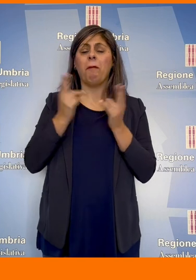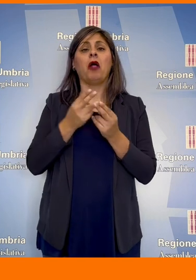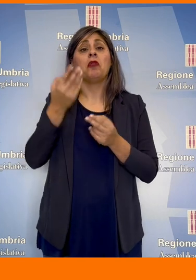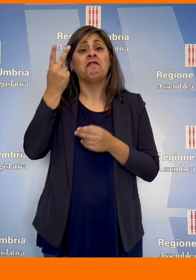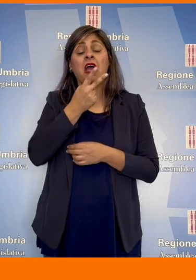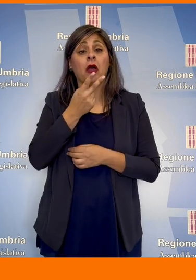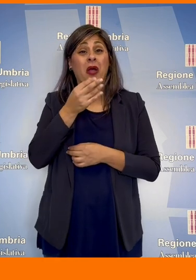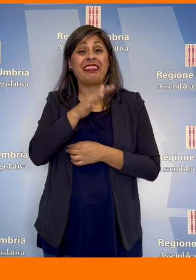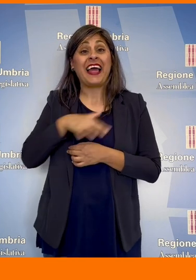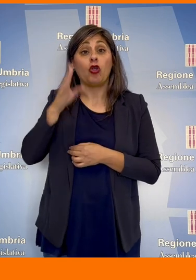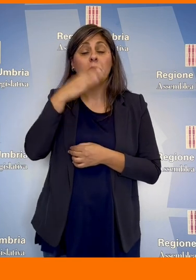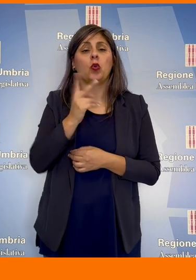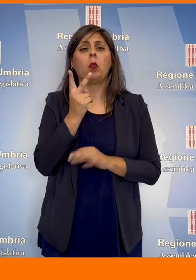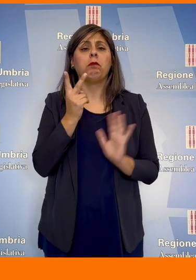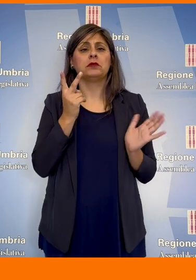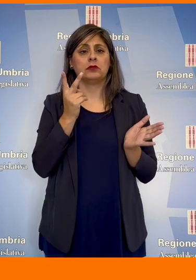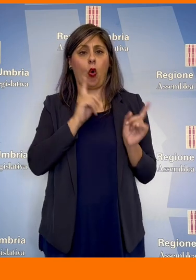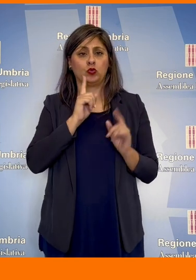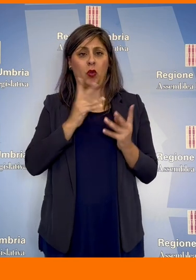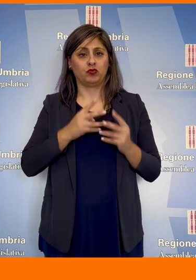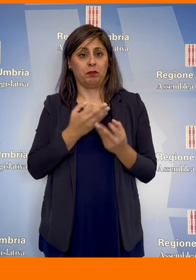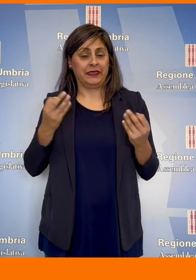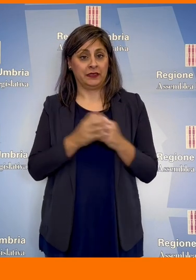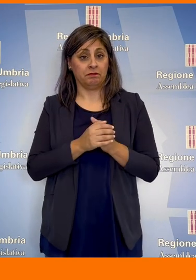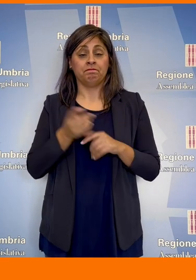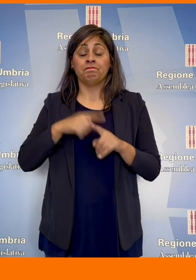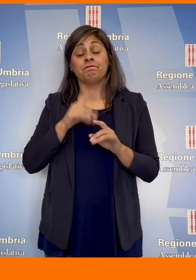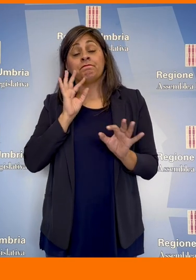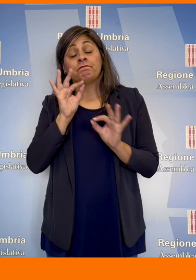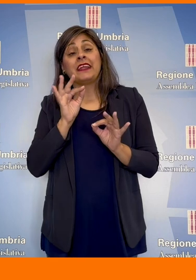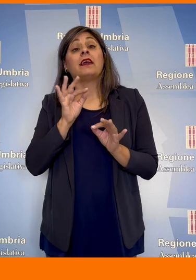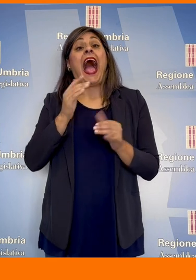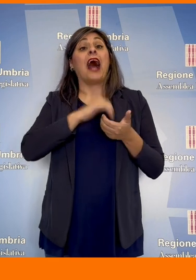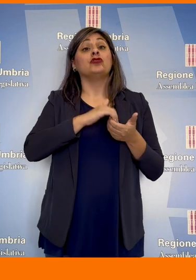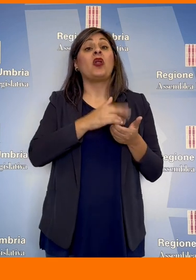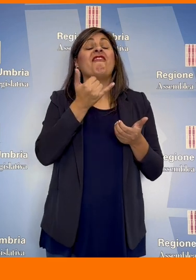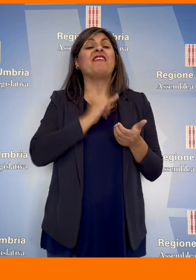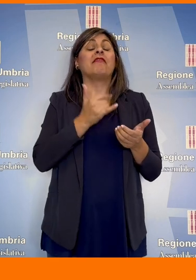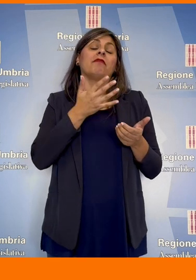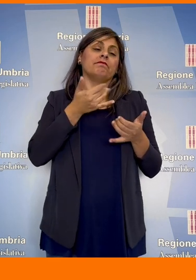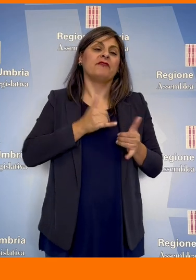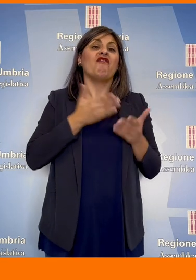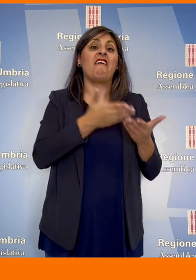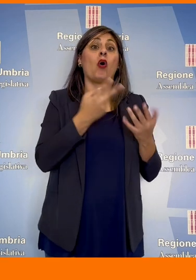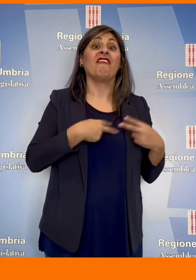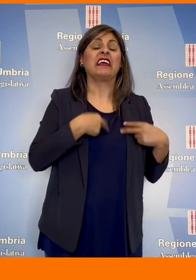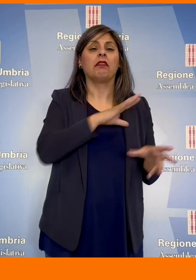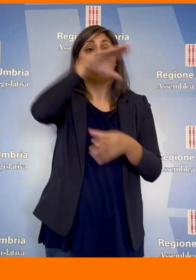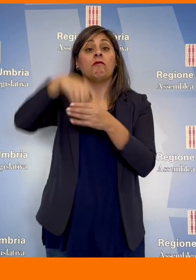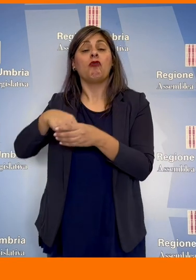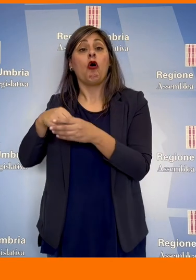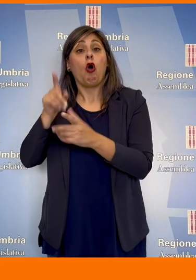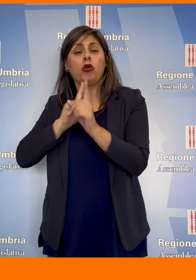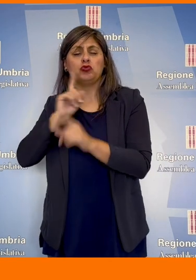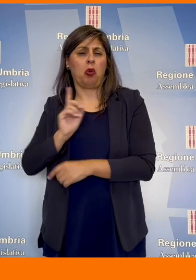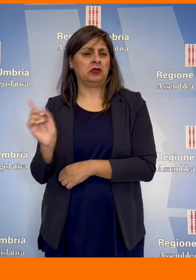due soli consultori nel territorio perugino. Criticato l'inserimento nei consultori delle associazioni provita, anziché dicono mettere